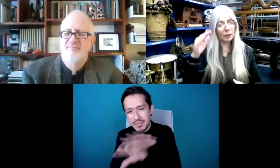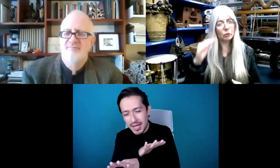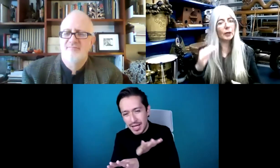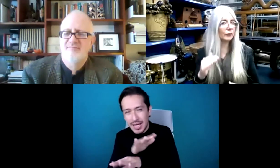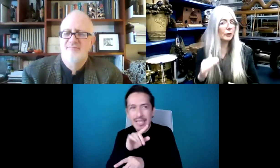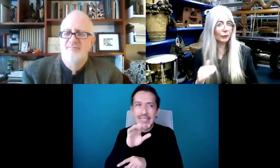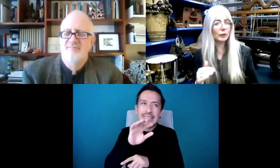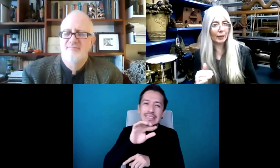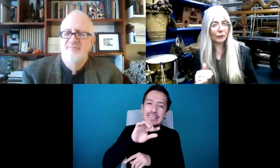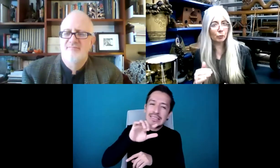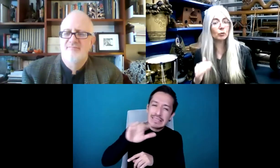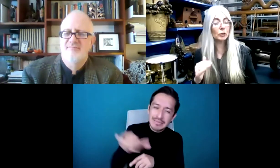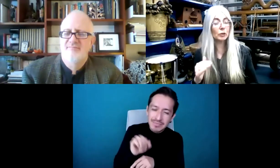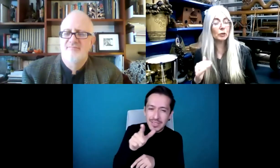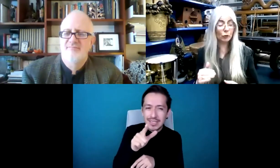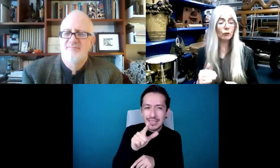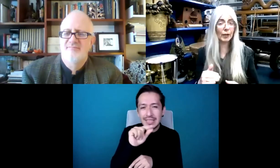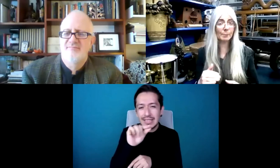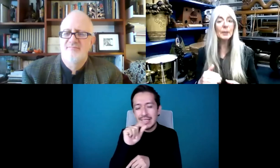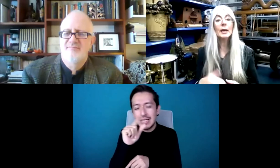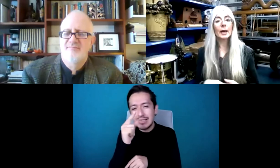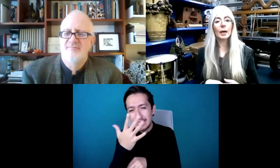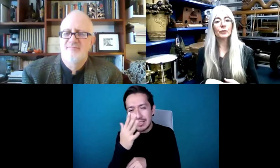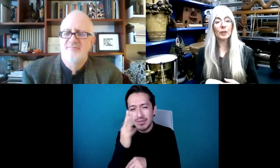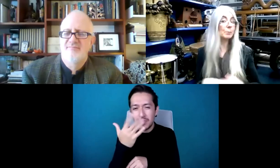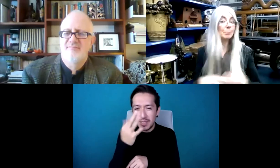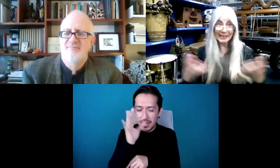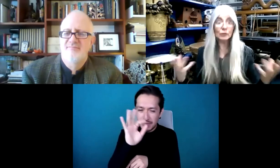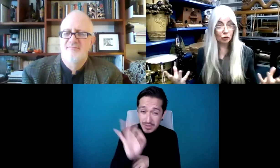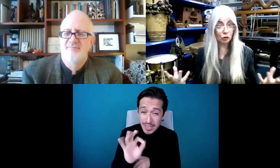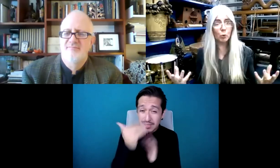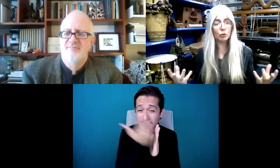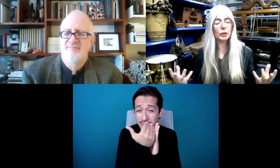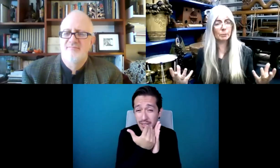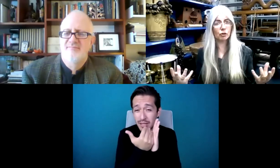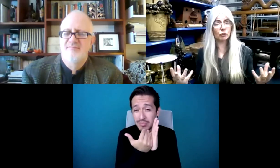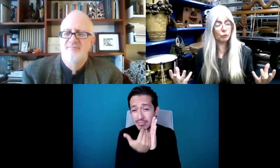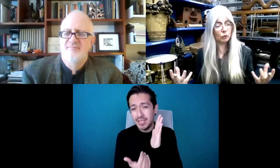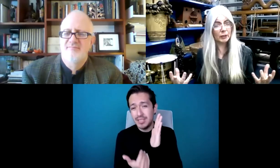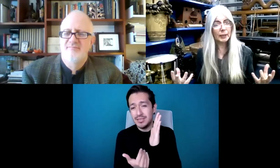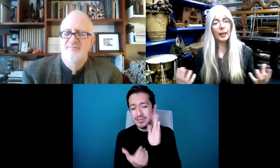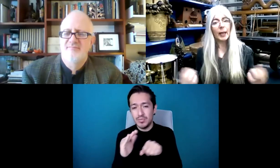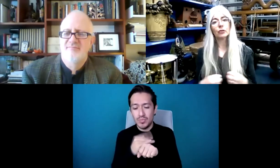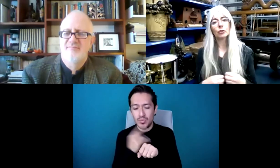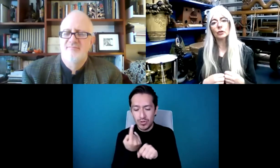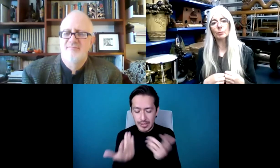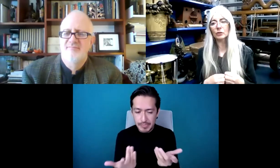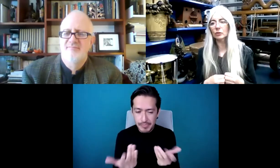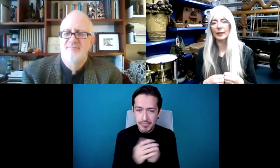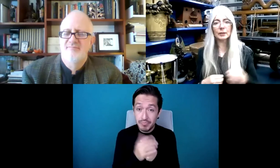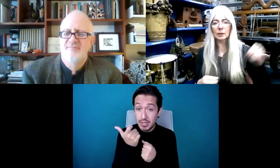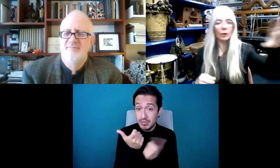75%, a 50%, hasta menos, menos, menos y menos. Porque no tenían el